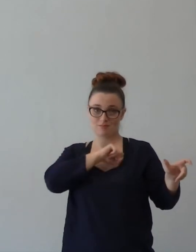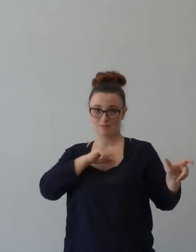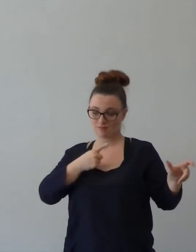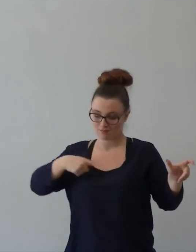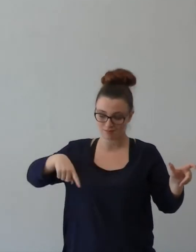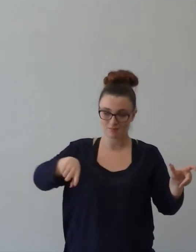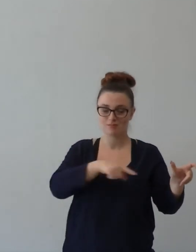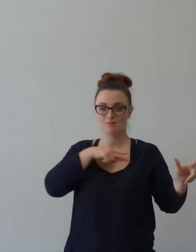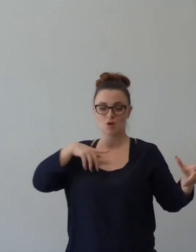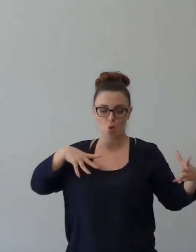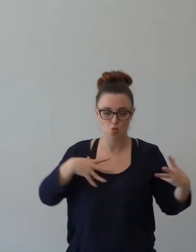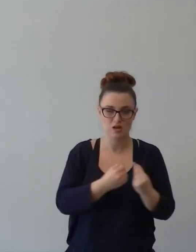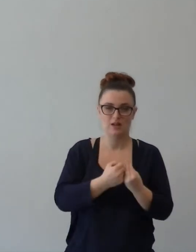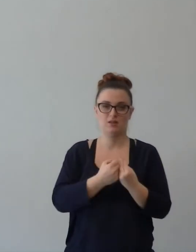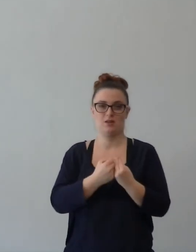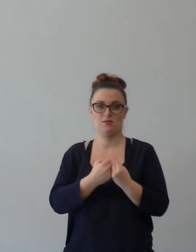sono insieme, allora c'è gioia.